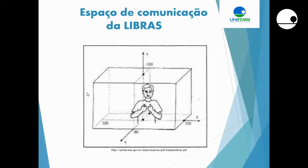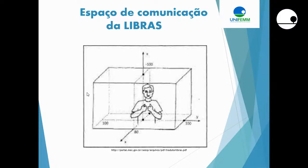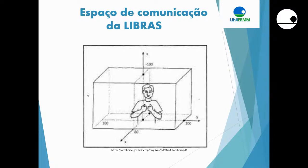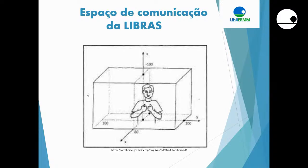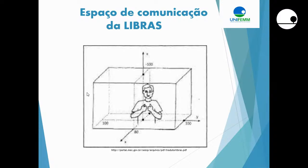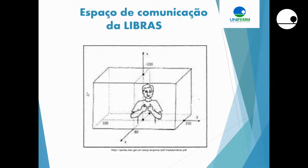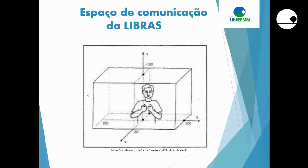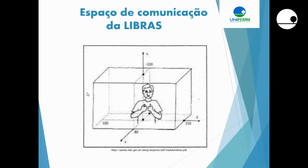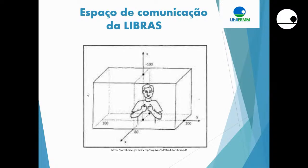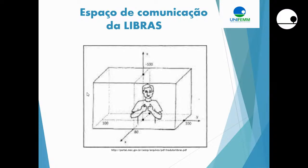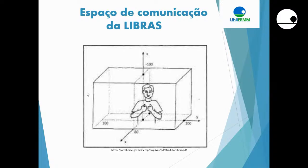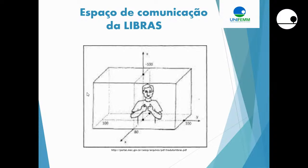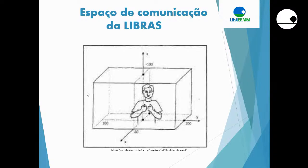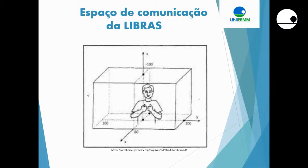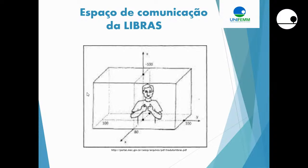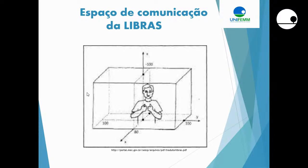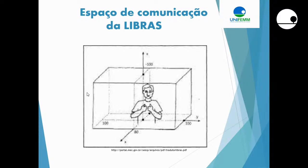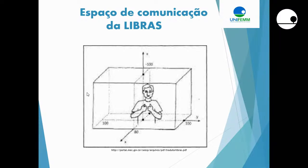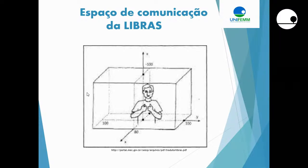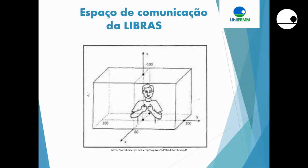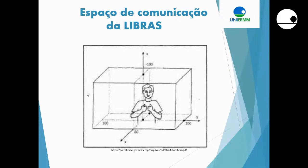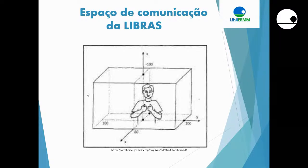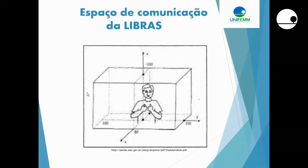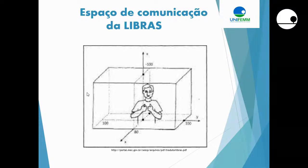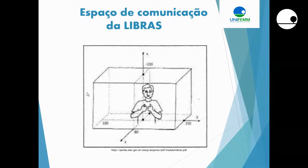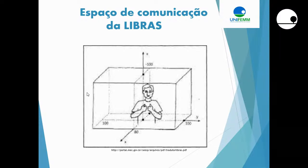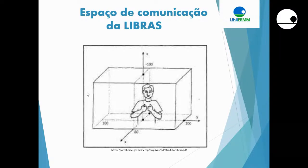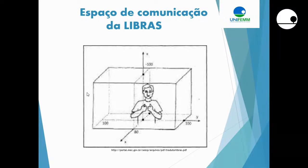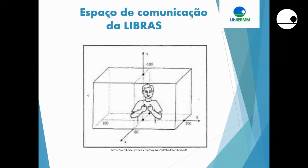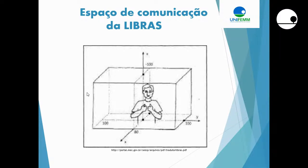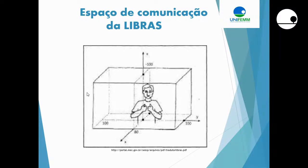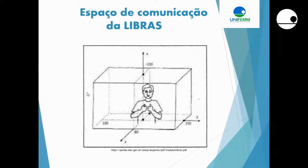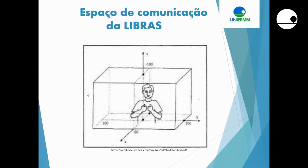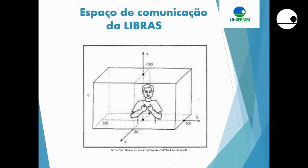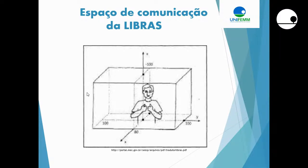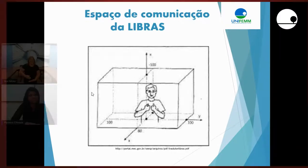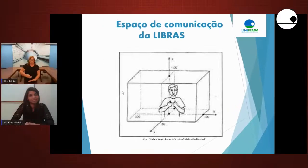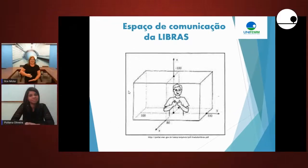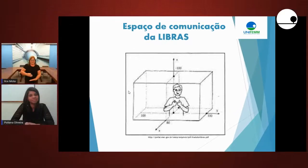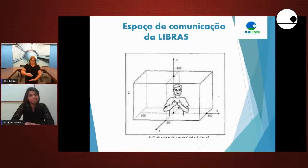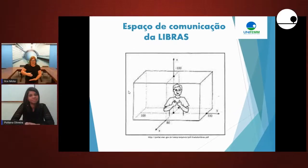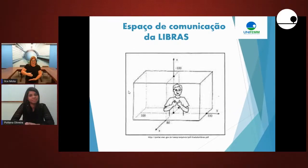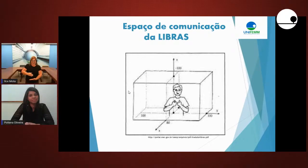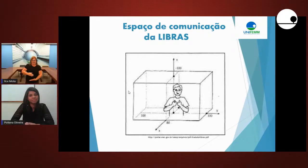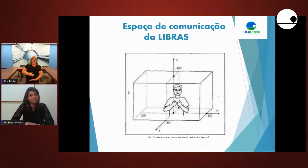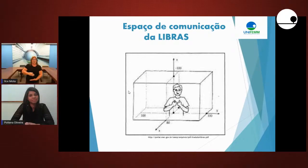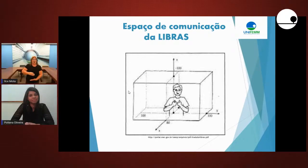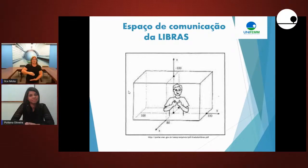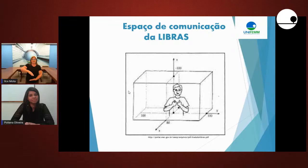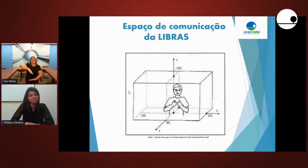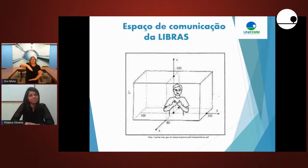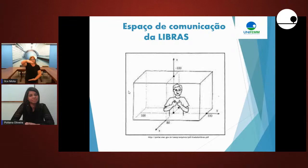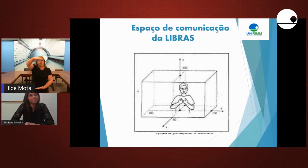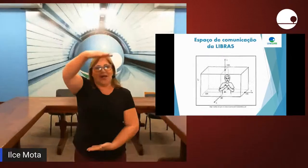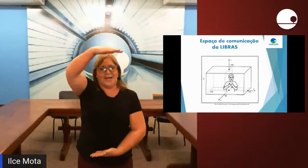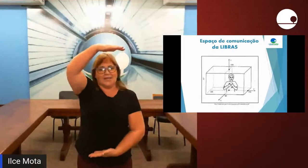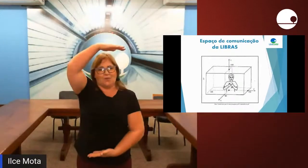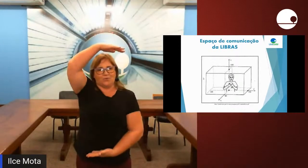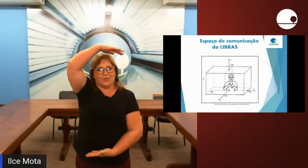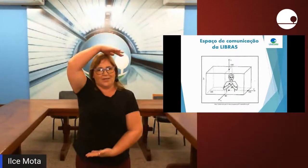passando? Que o espaço que você deve sinalizar. Então, a Libras, ela deve ser sinalizada do alto da cintura até o alto da